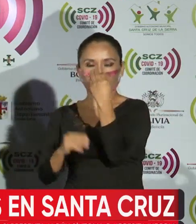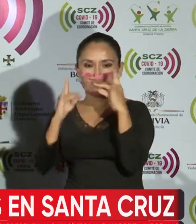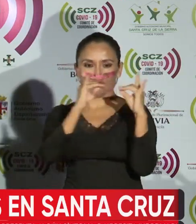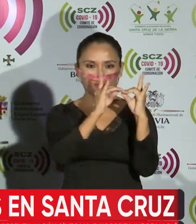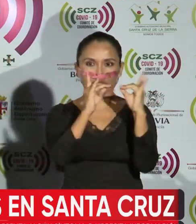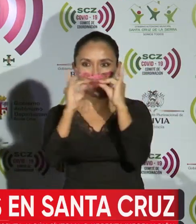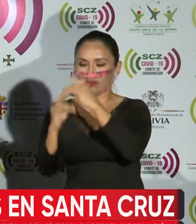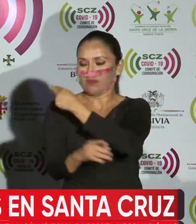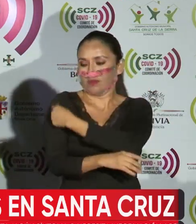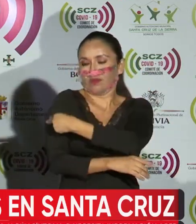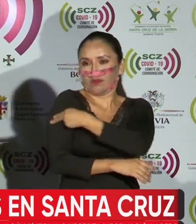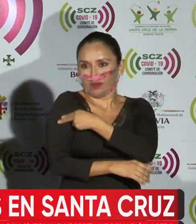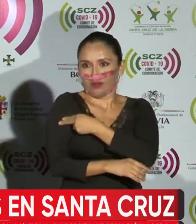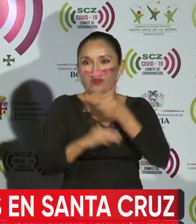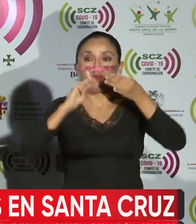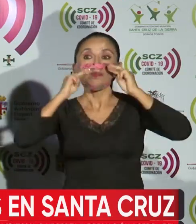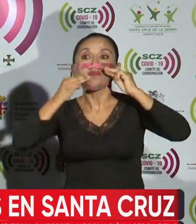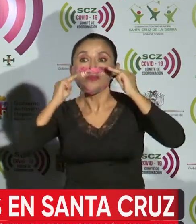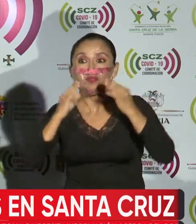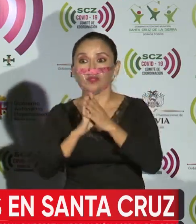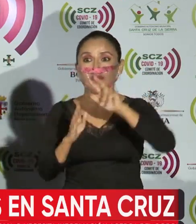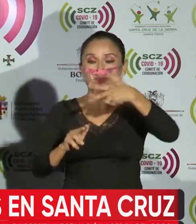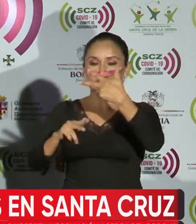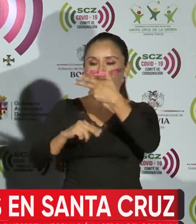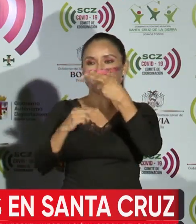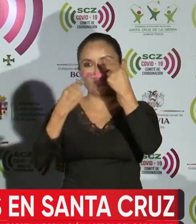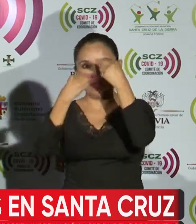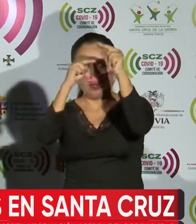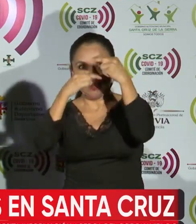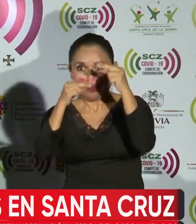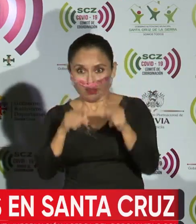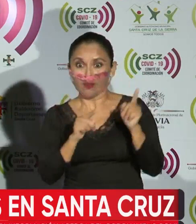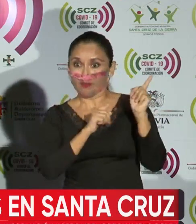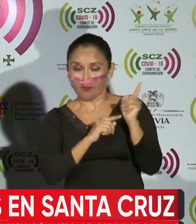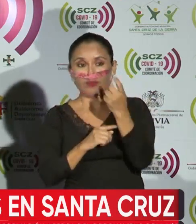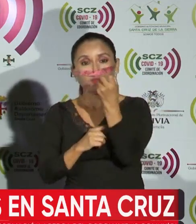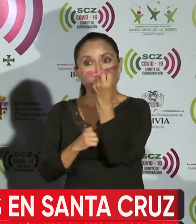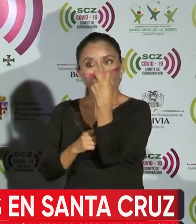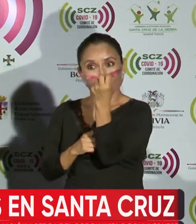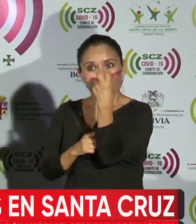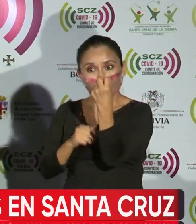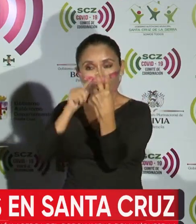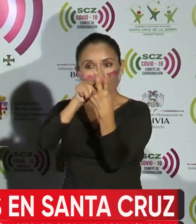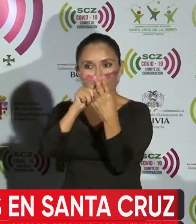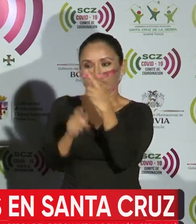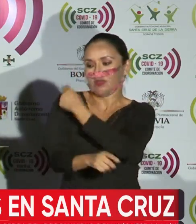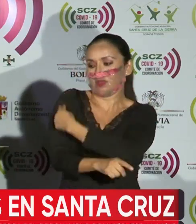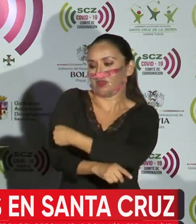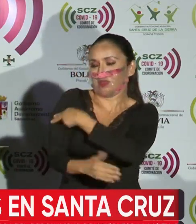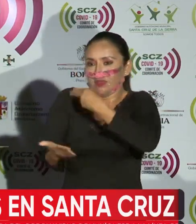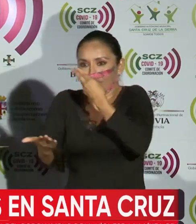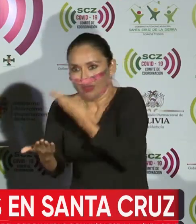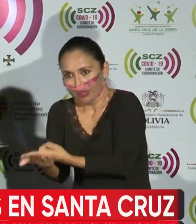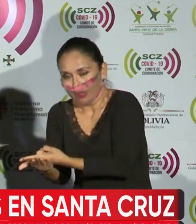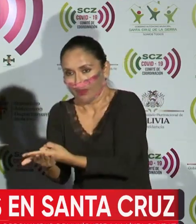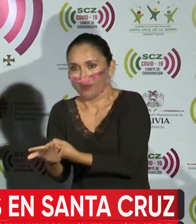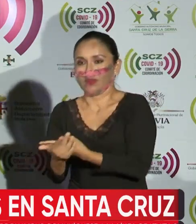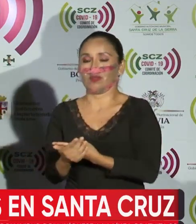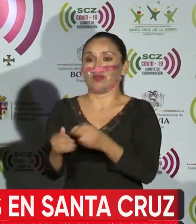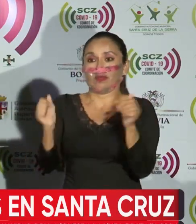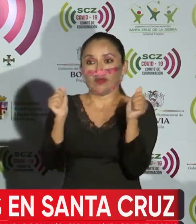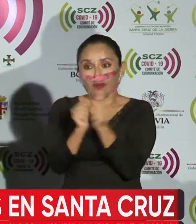hospital de Montero, tercer nivel, de las cuales 12 son de terapia intensiva